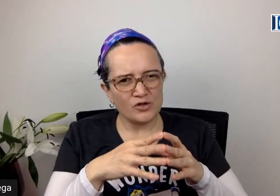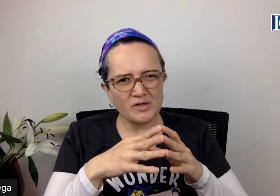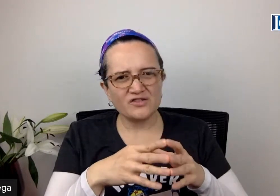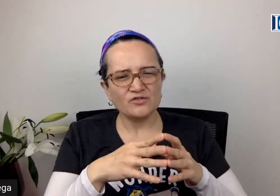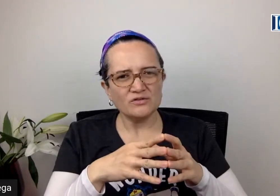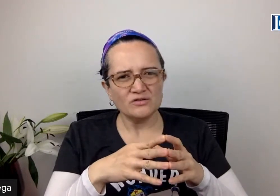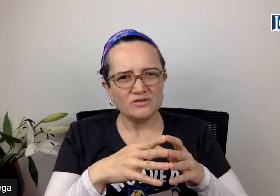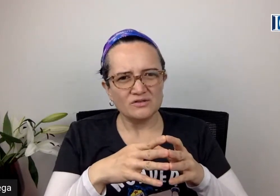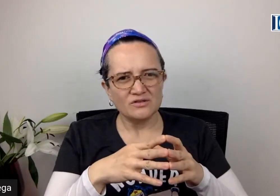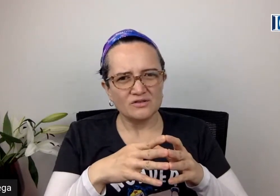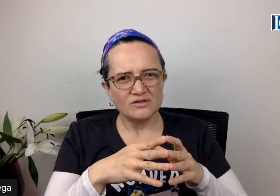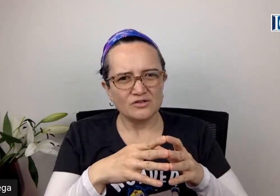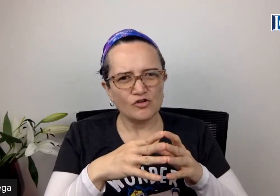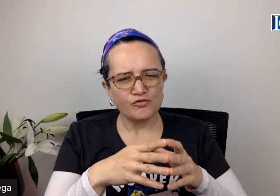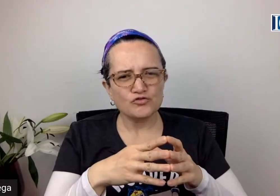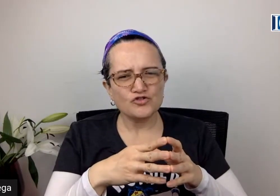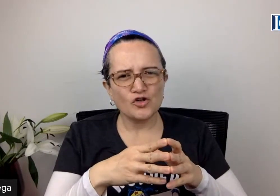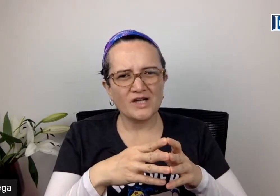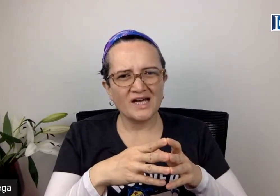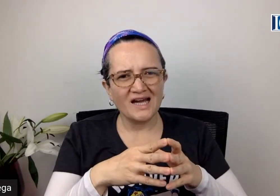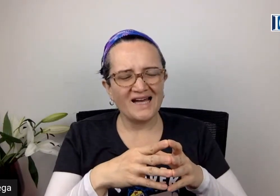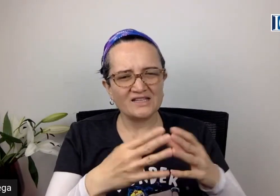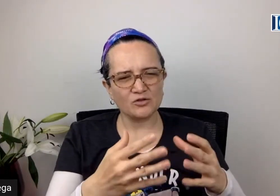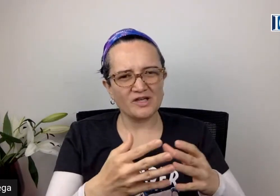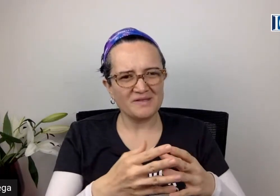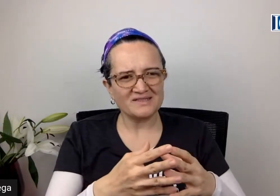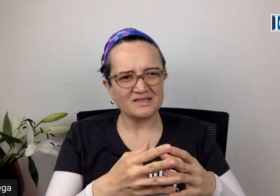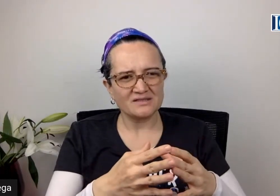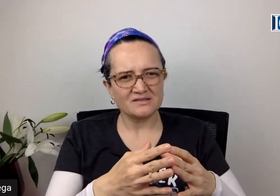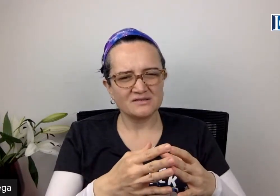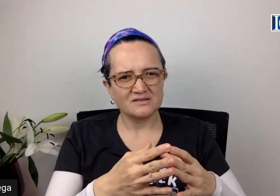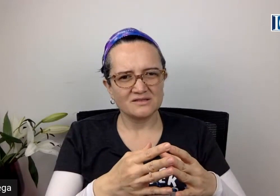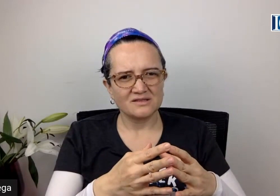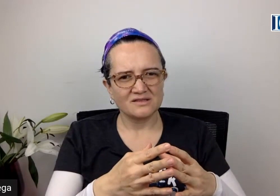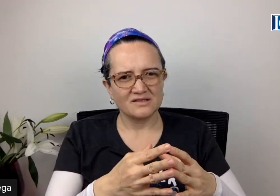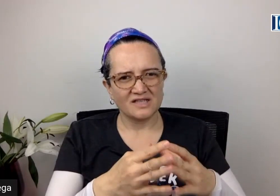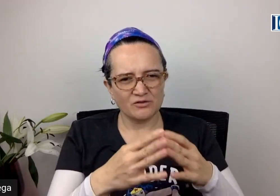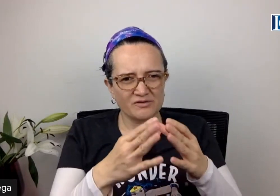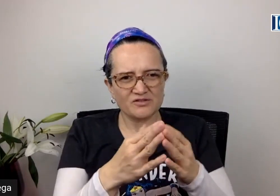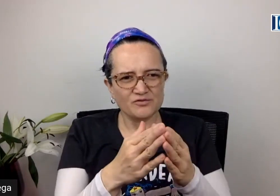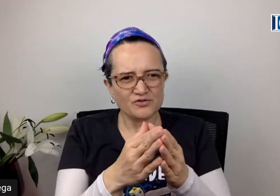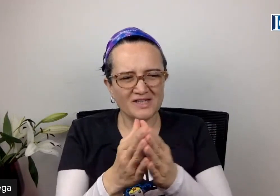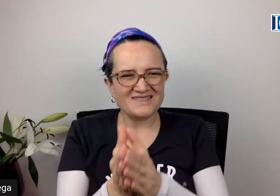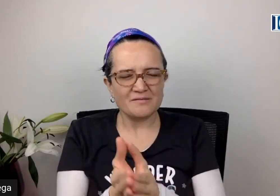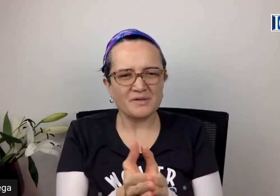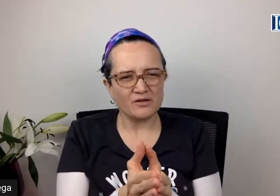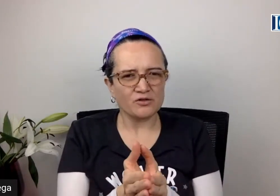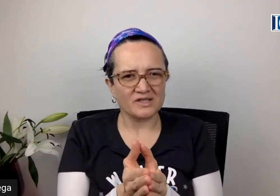universo no funciona aleatoriamente. Y el universo funciona siempre en orden.